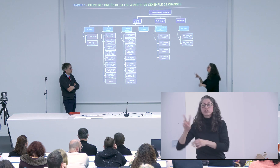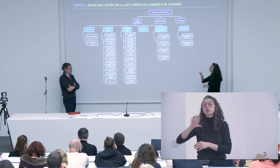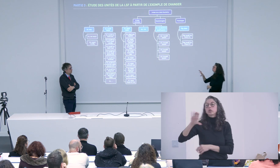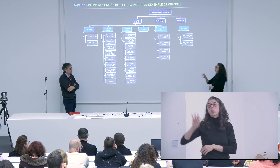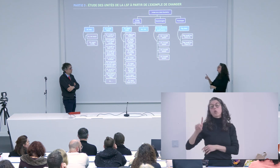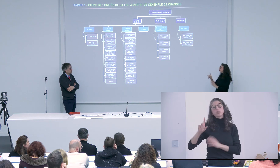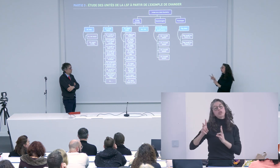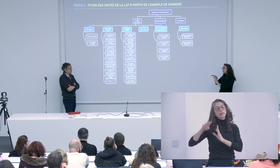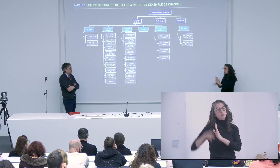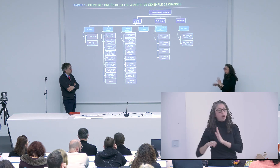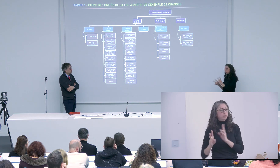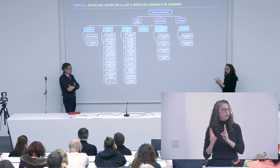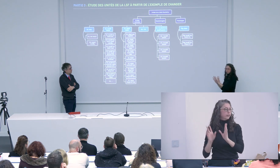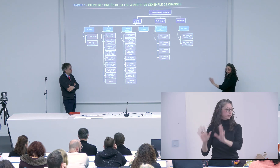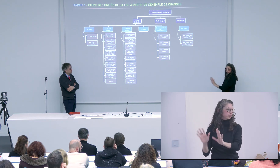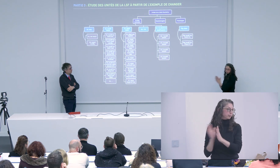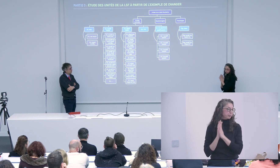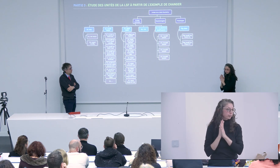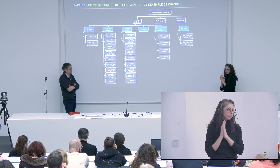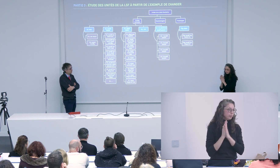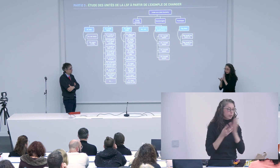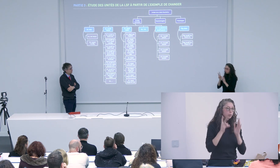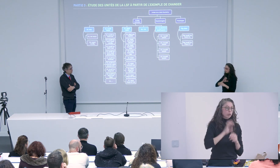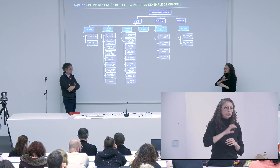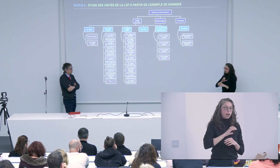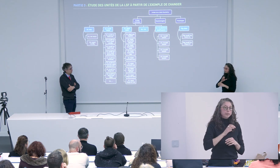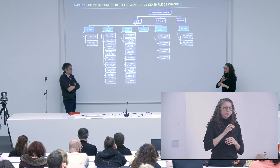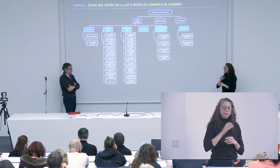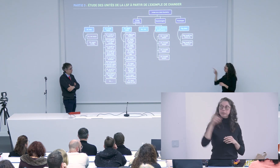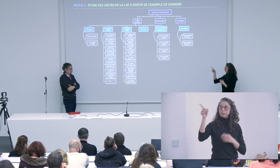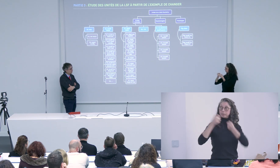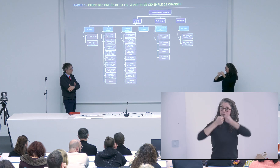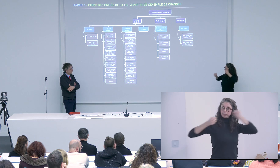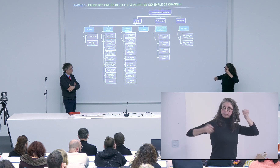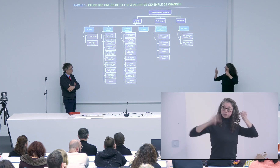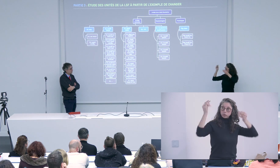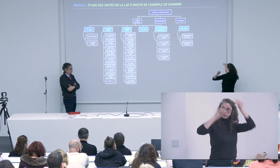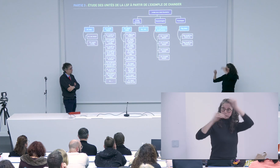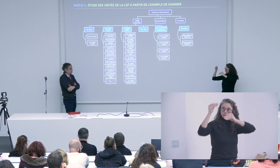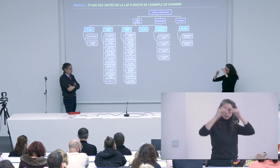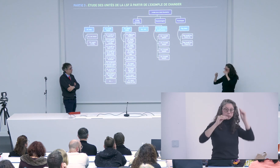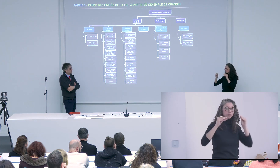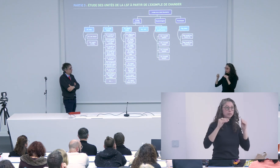seule main donc peut-être qu'il y a moins que 150 formes réellement